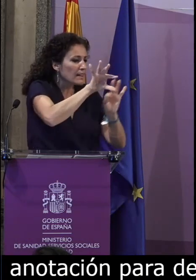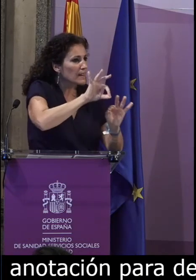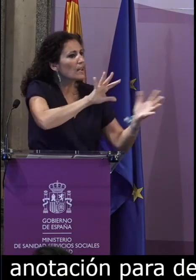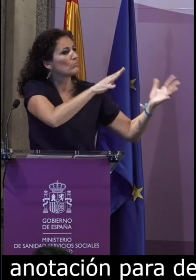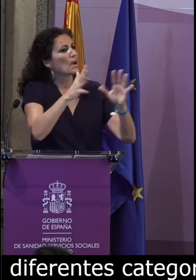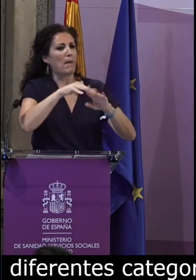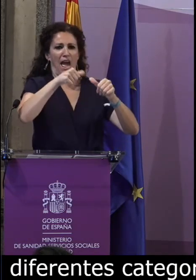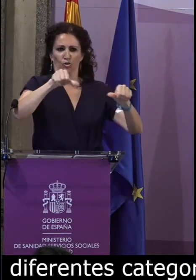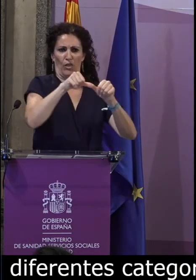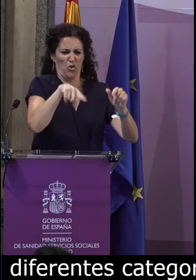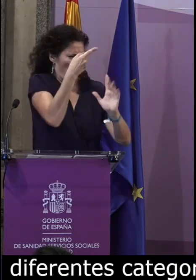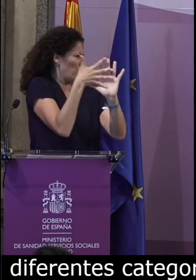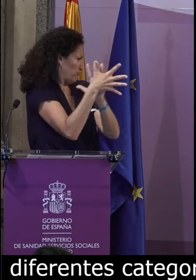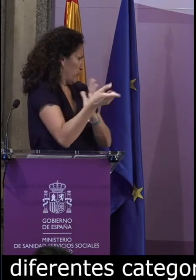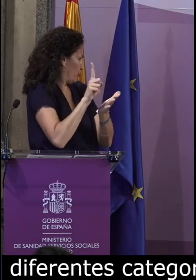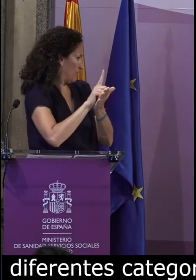grabado.